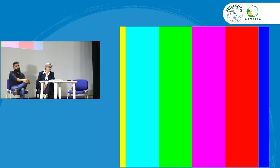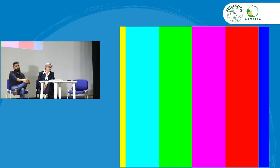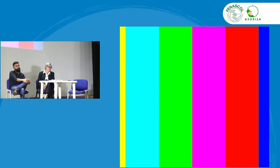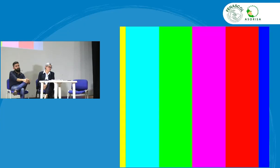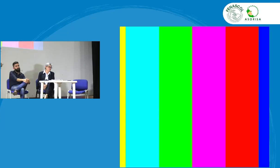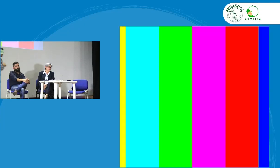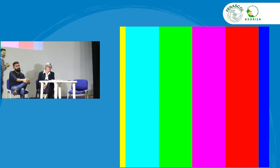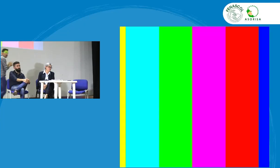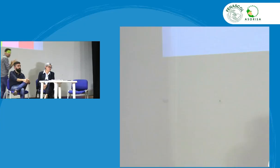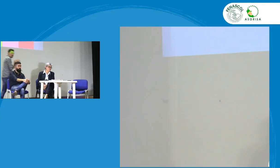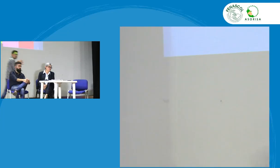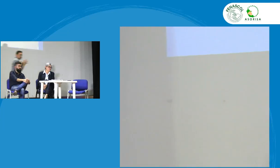conformar el consejo como tal